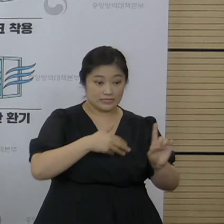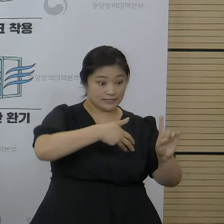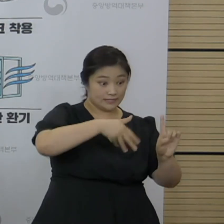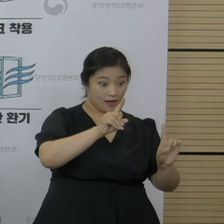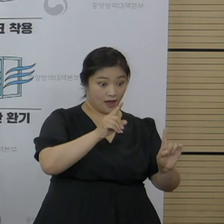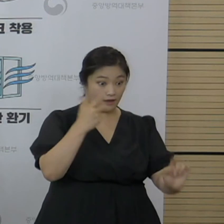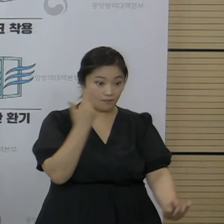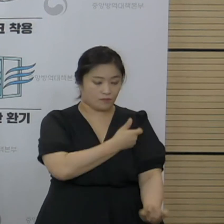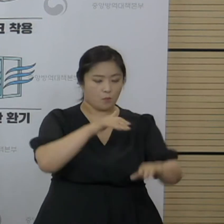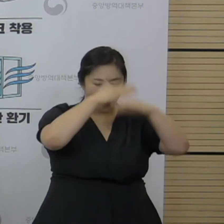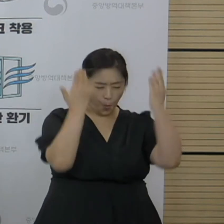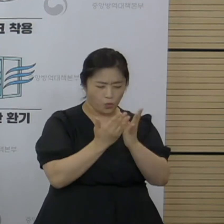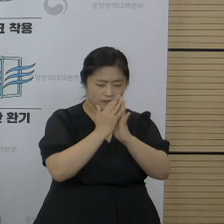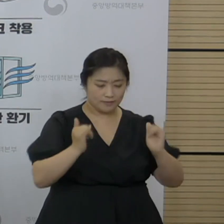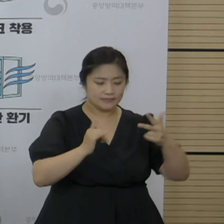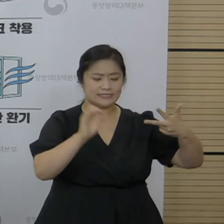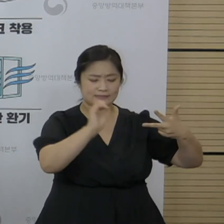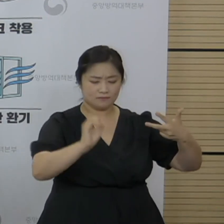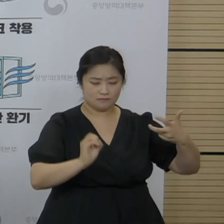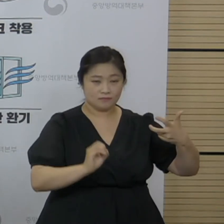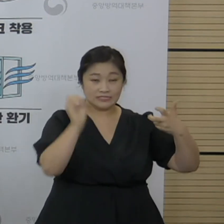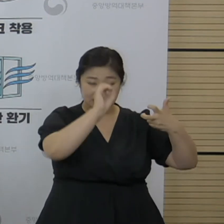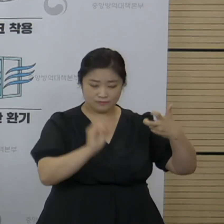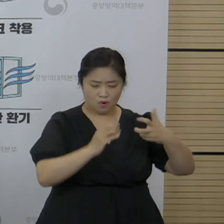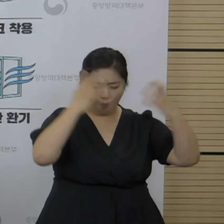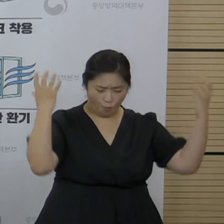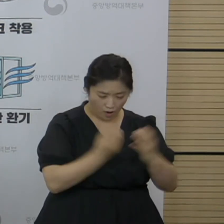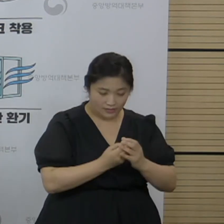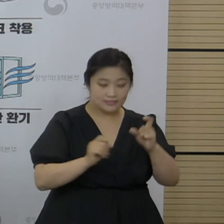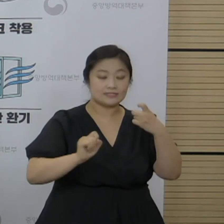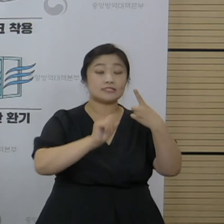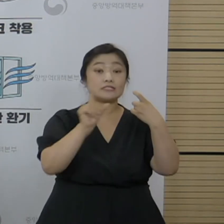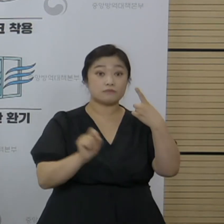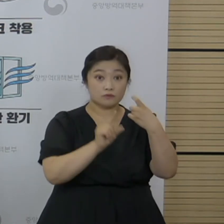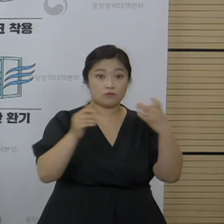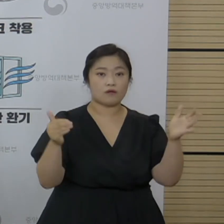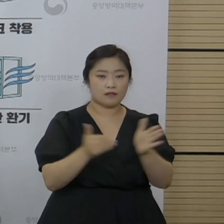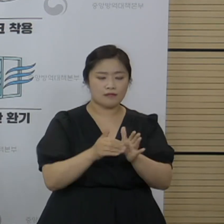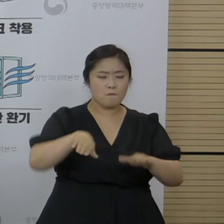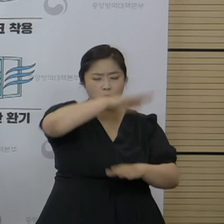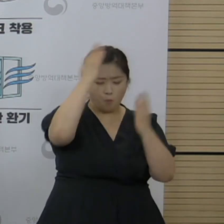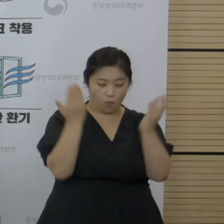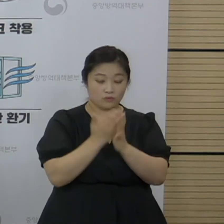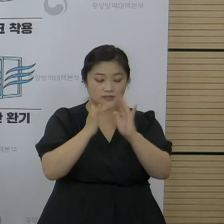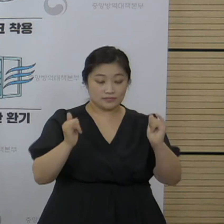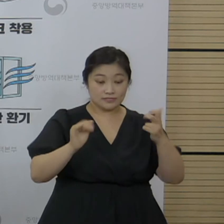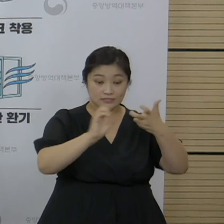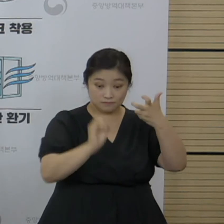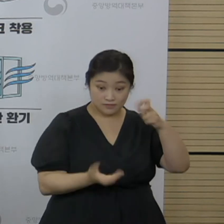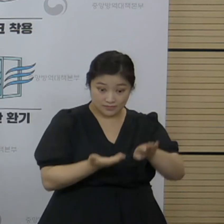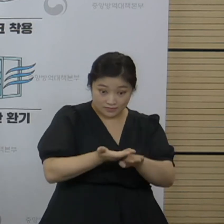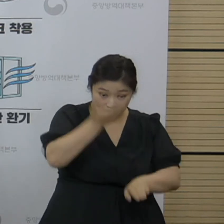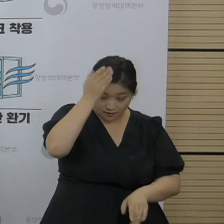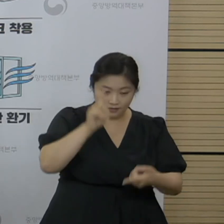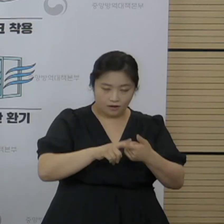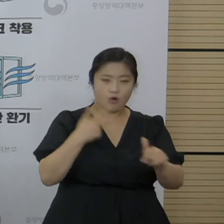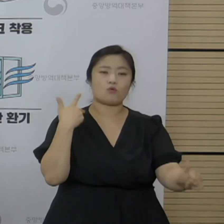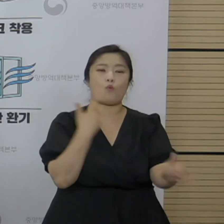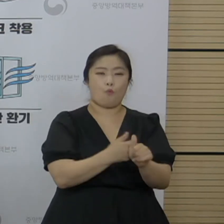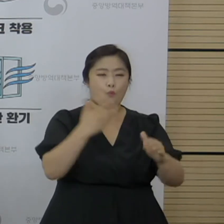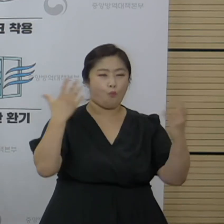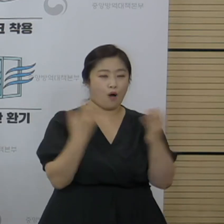접종을 전 인구의 70% 이상을 완료를 하고 11월까지 전 국민의 70% 이상에 대해서 접종